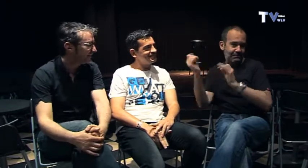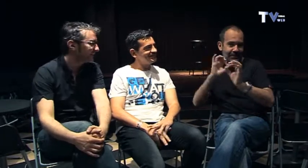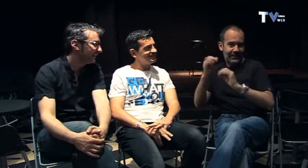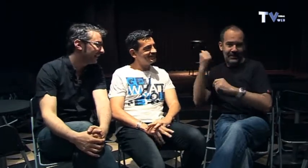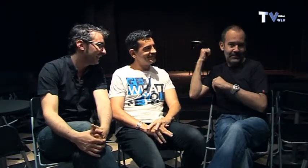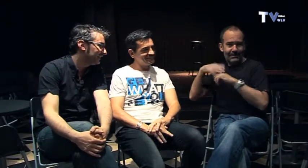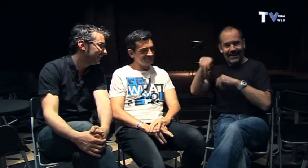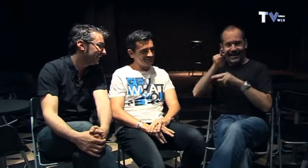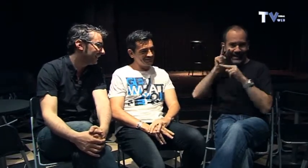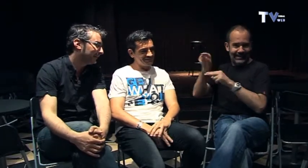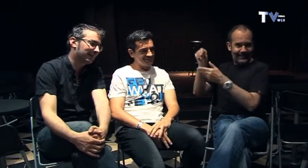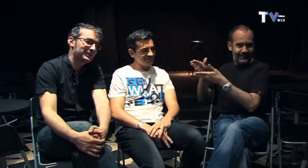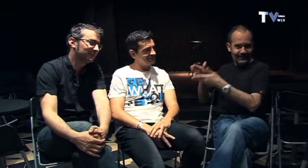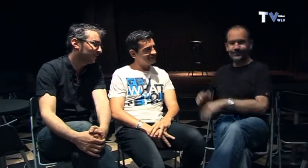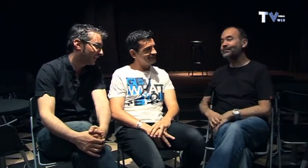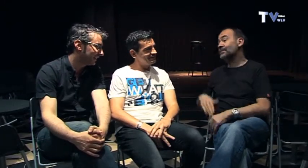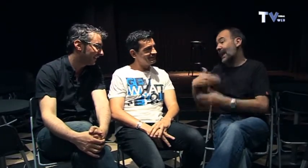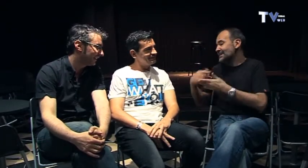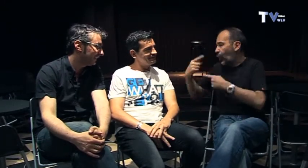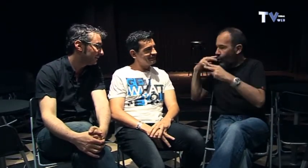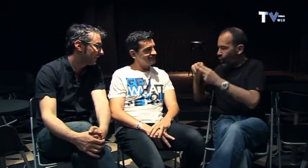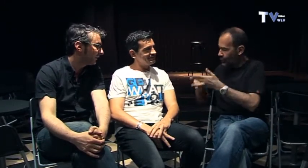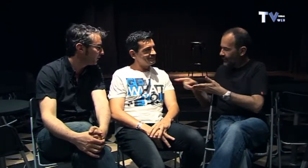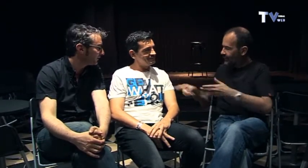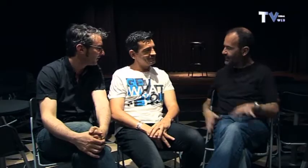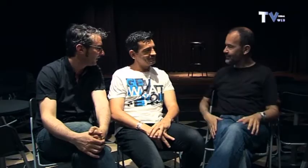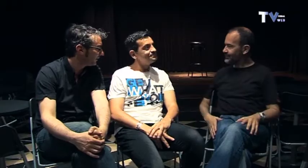pues venga empezaremos y a ver que veáis un chocito ¿vale? pues nada luego nos vemos nosotros ¿de acuerdo?